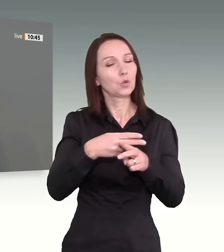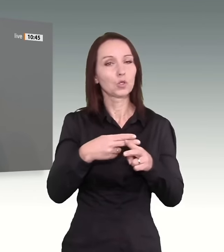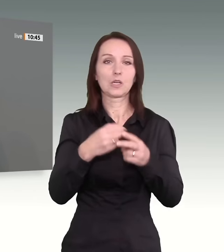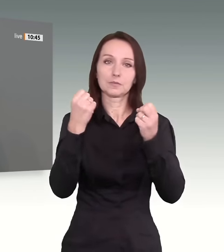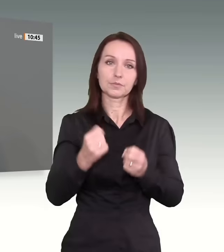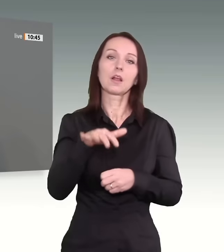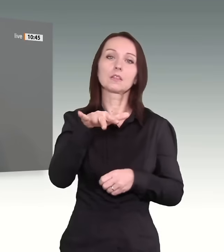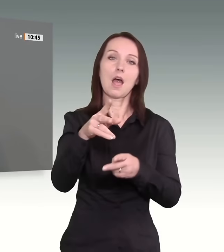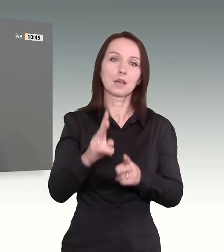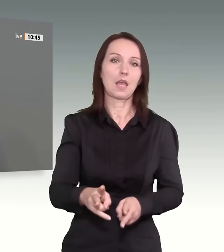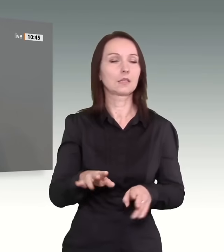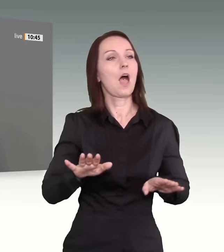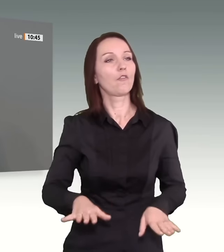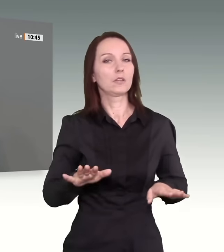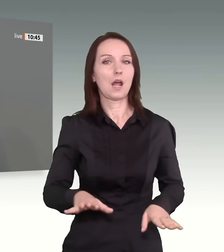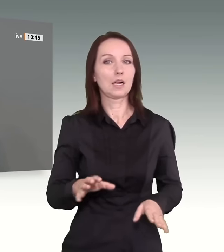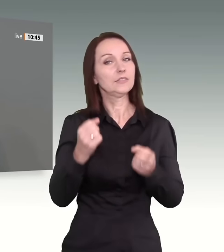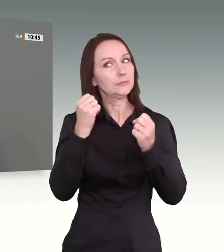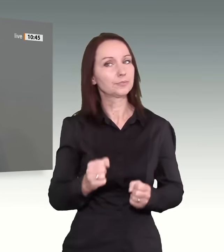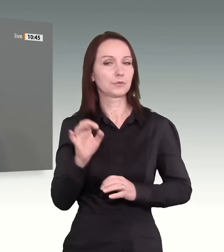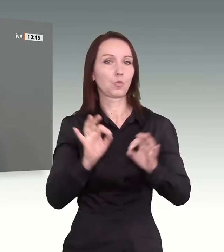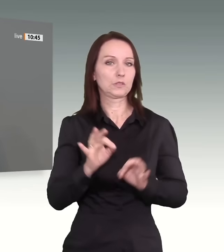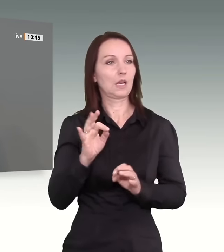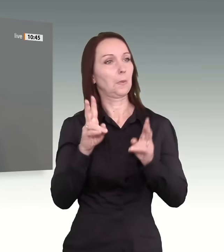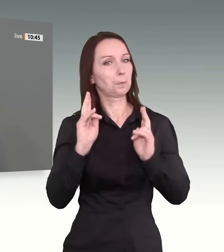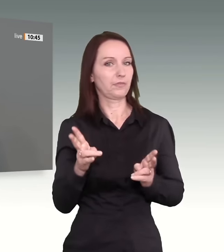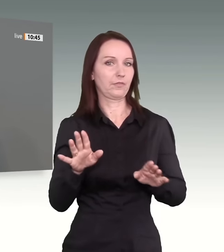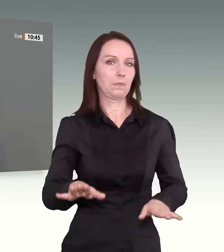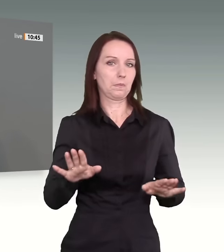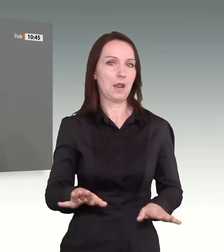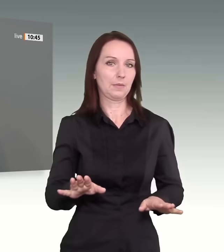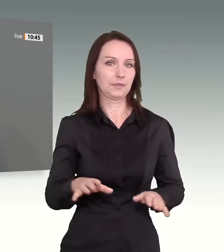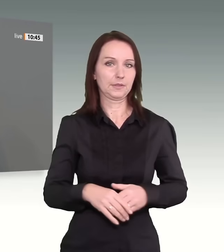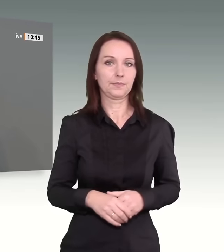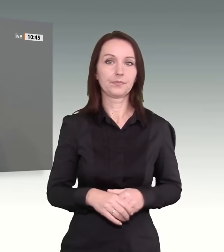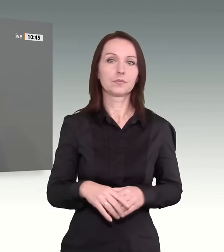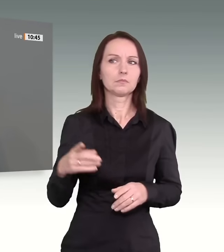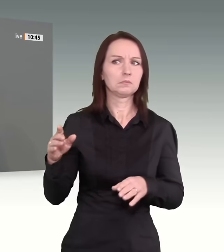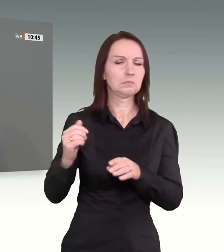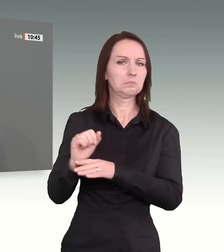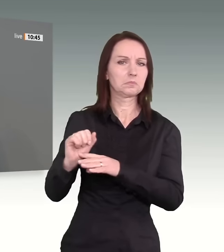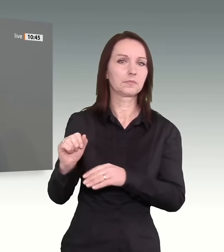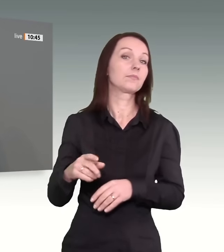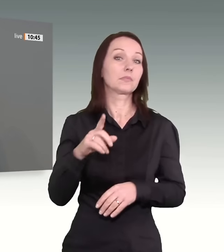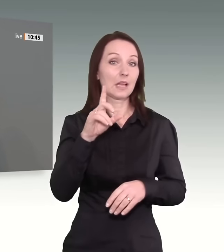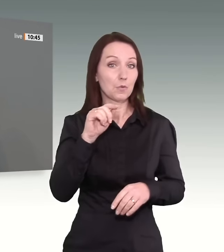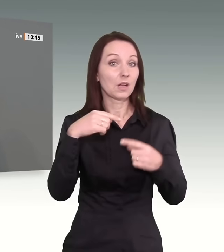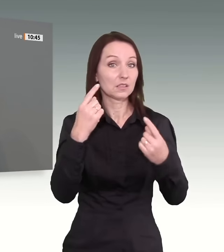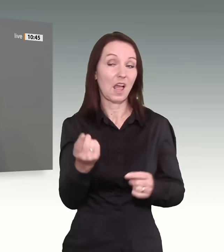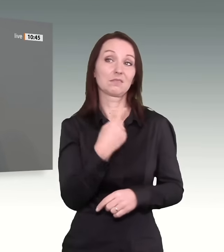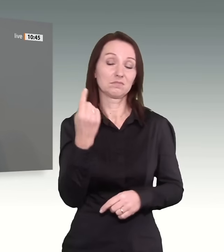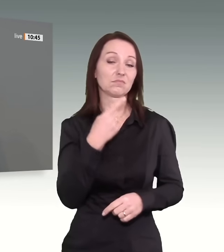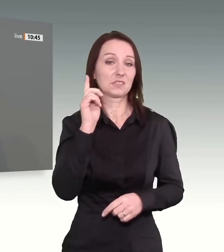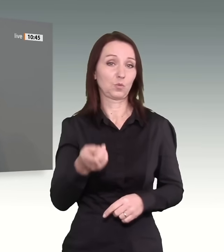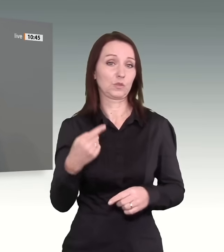überwiegende Teil bleibt hier. Und dann muss unser Ziel doch sein,